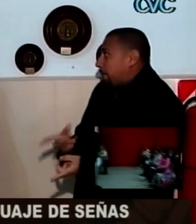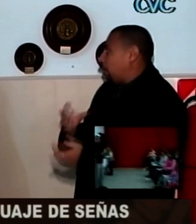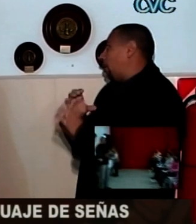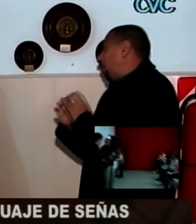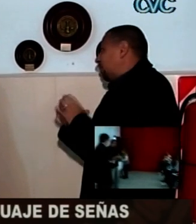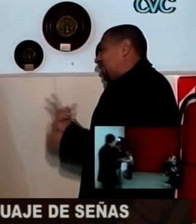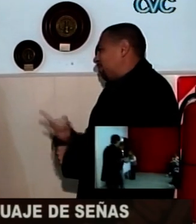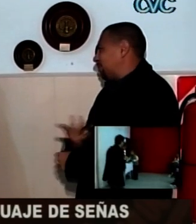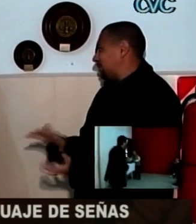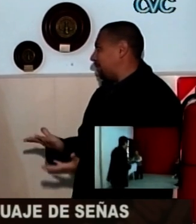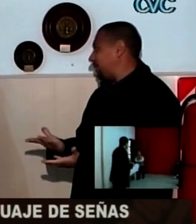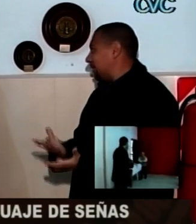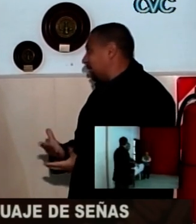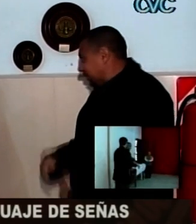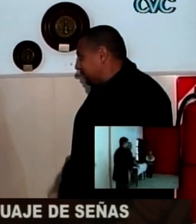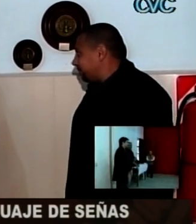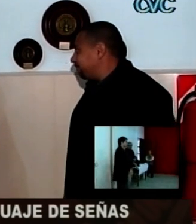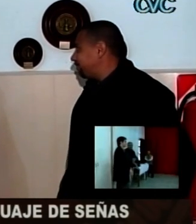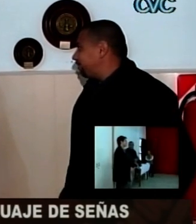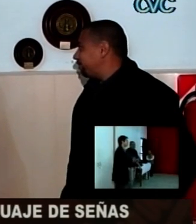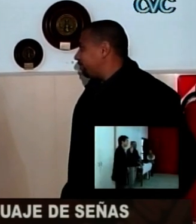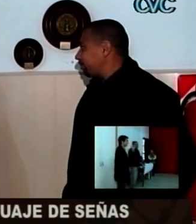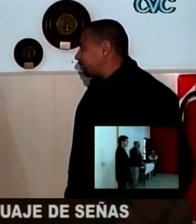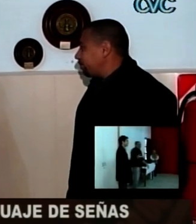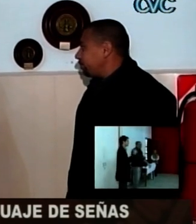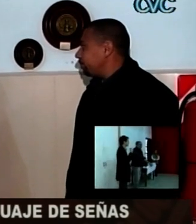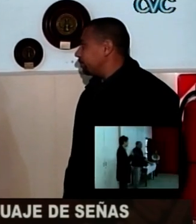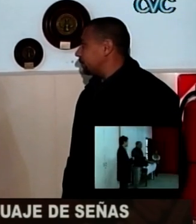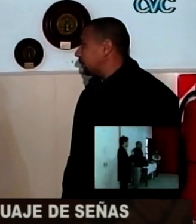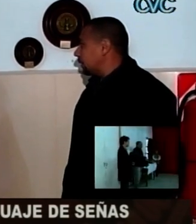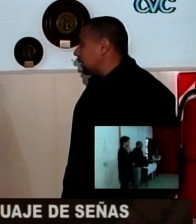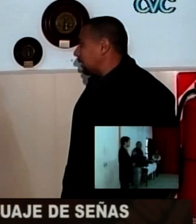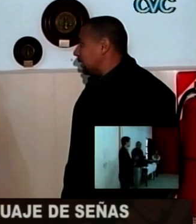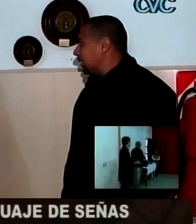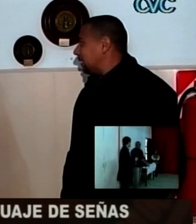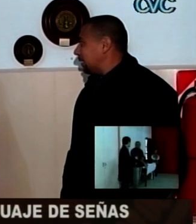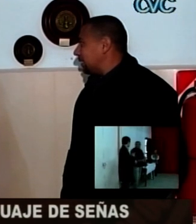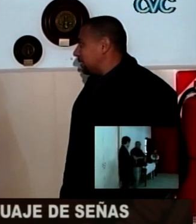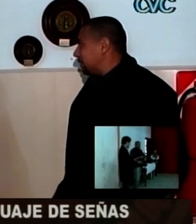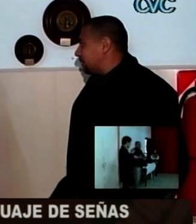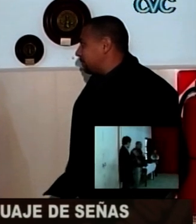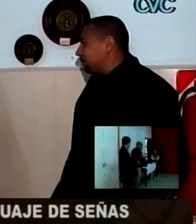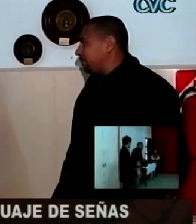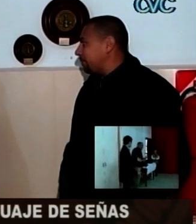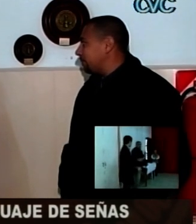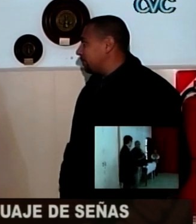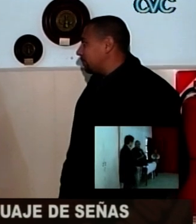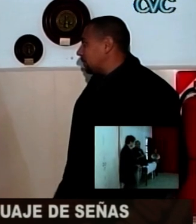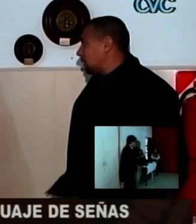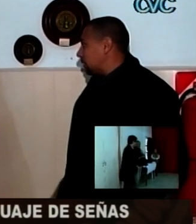También hay casos a veces de que, claro, no se pueden comunicar y, bueno, necesitan sí o sí de un intérprete porque usan la lengua de señas.